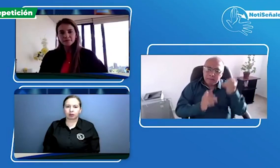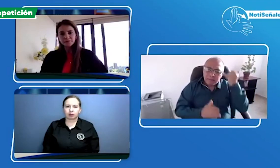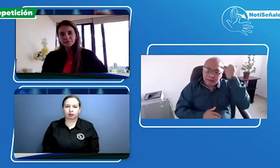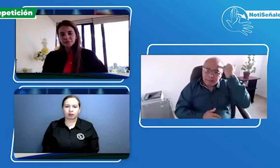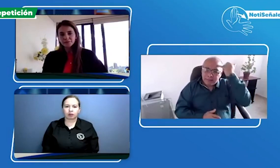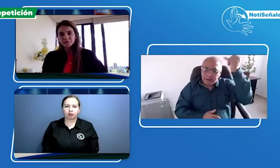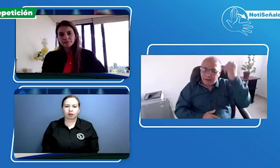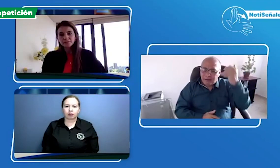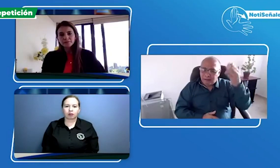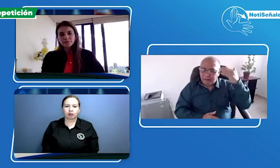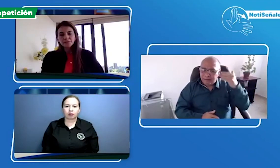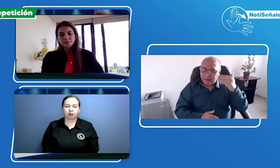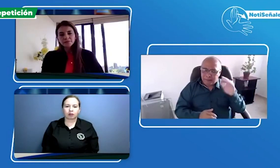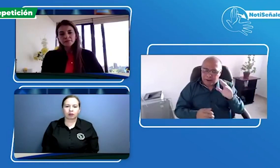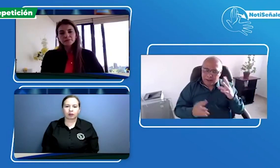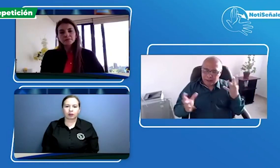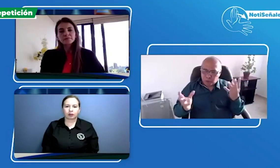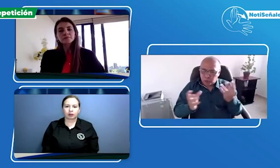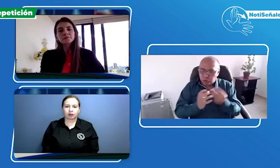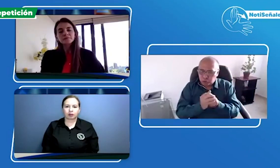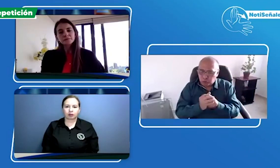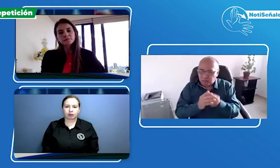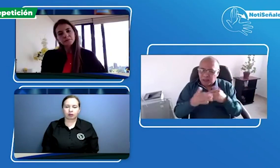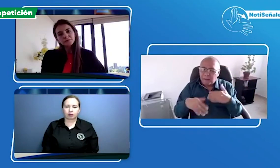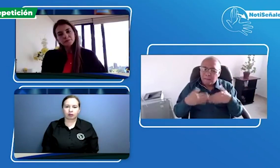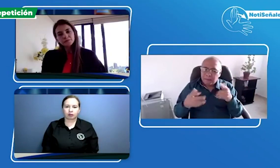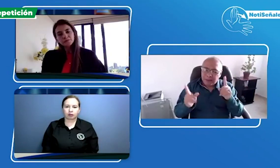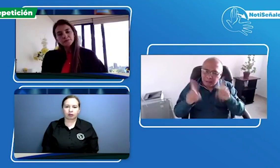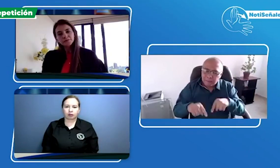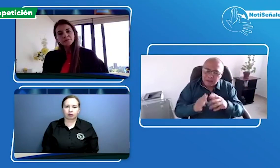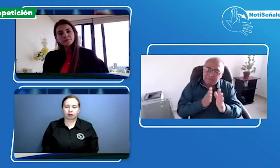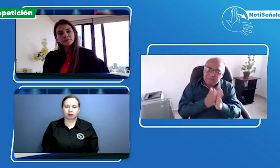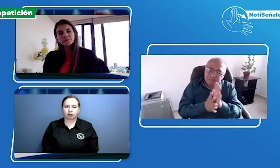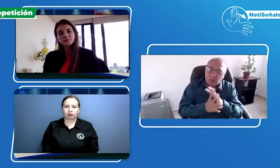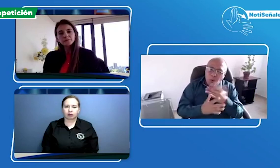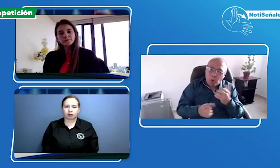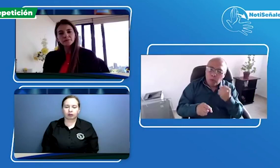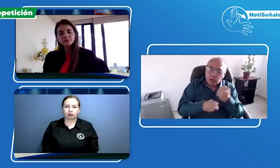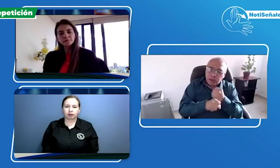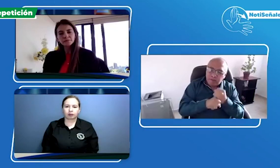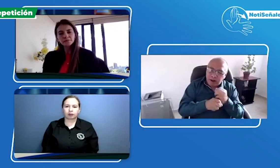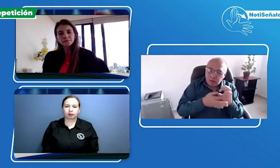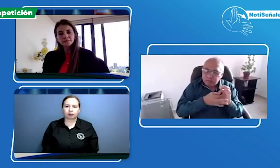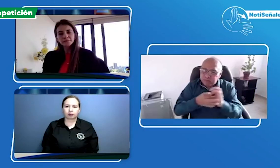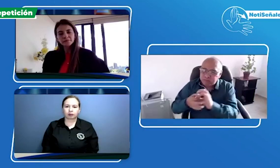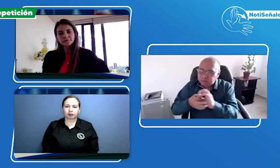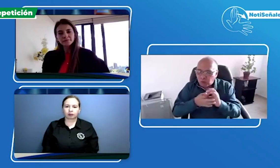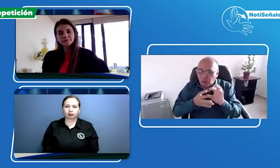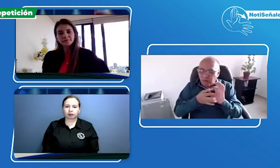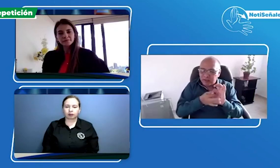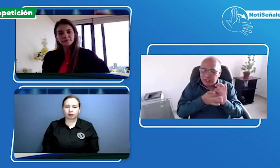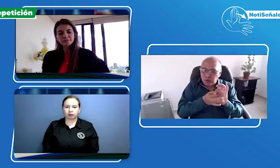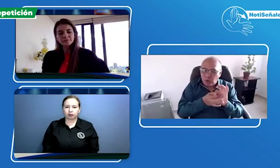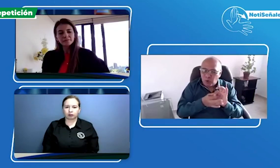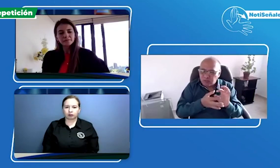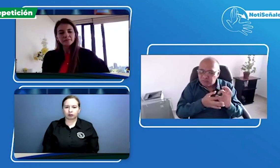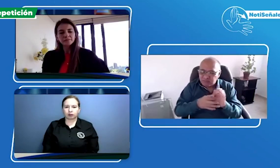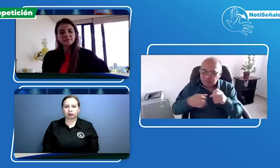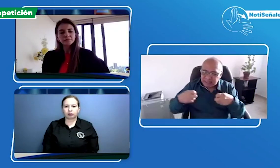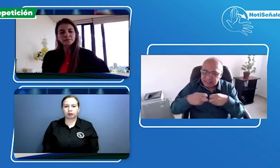llevando a cabo. La pregunta es cómo surge la idea de la inclusión y que también que nos cuentes cómo ha sido este